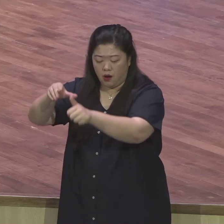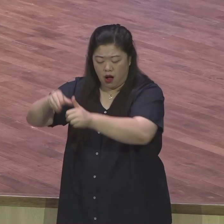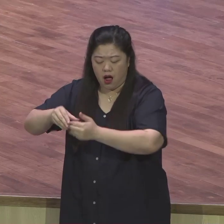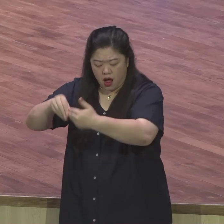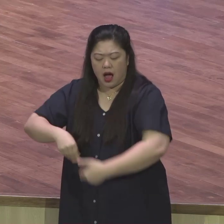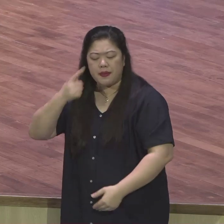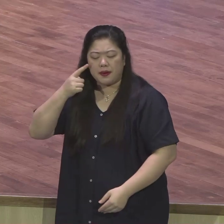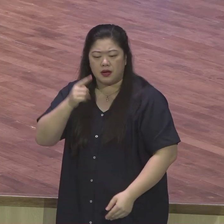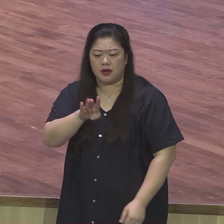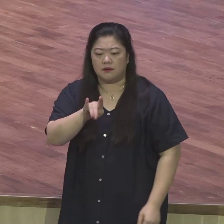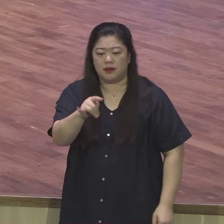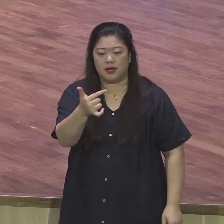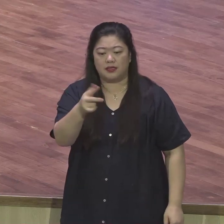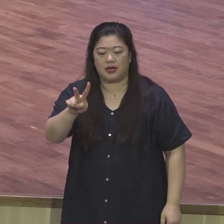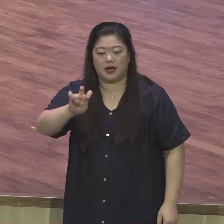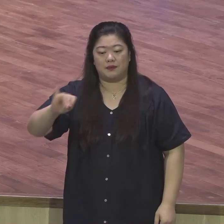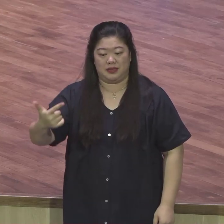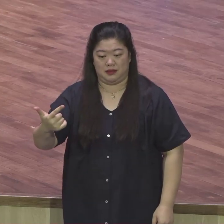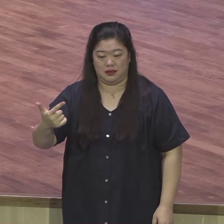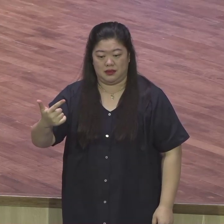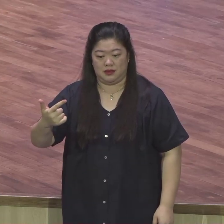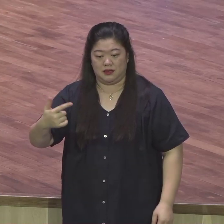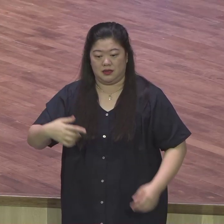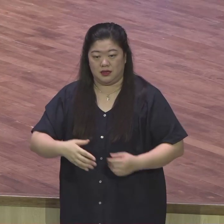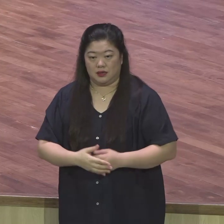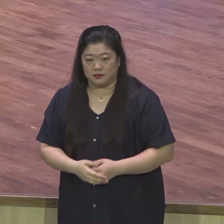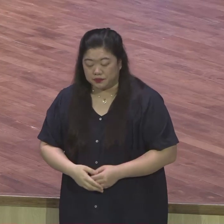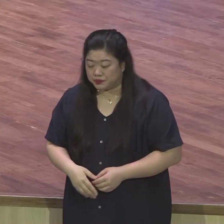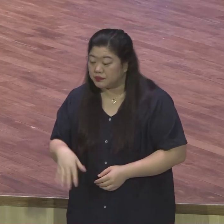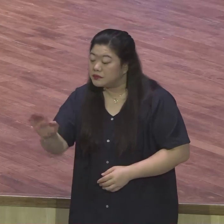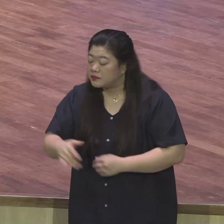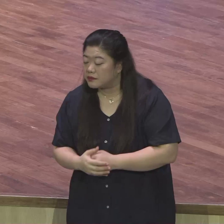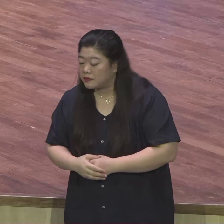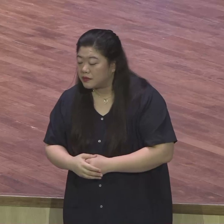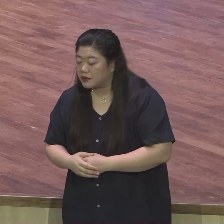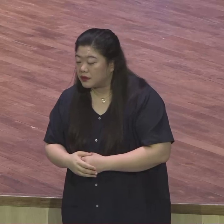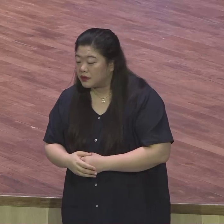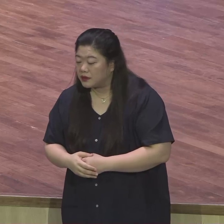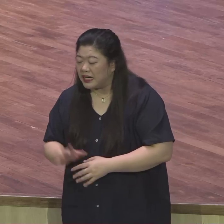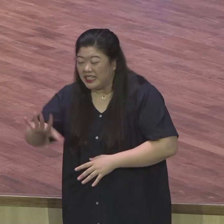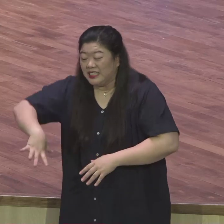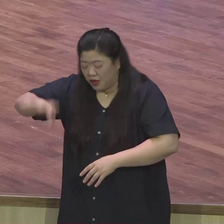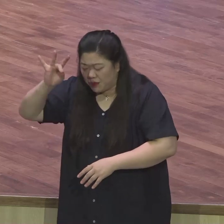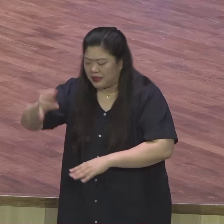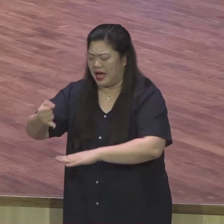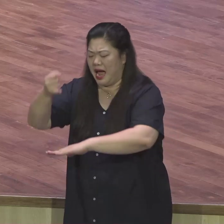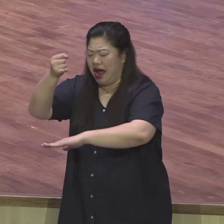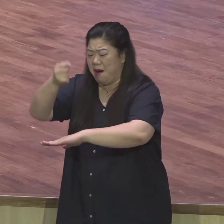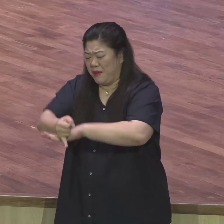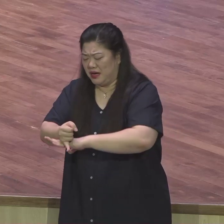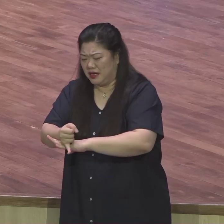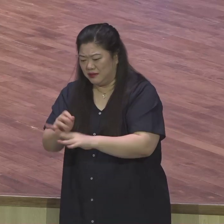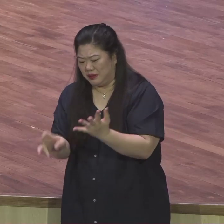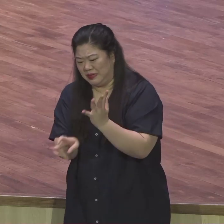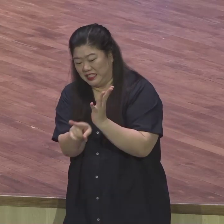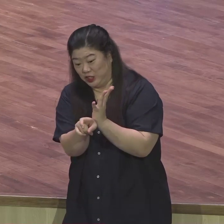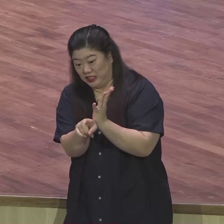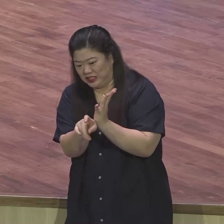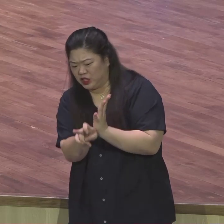했다가 생각 바꿉니다. 심호흔 한 사람만 놔두고 다 가라. 그래서 심호흔만 남고 나머지 형제들은 다